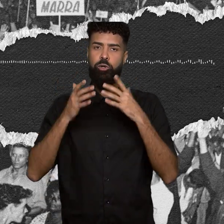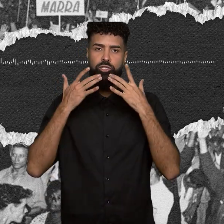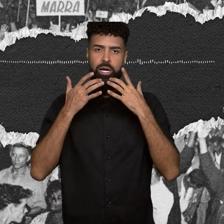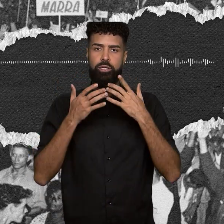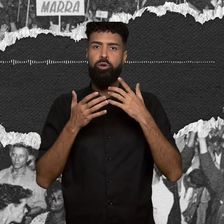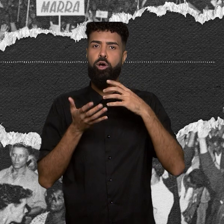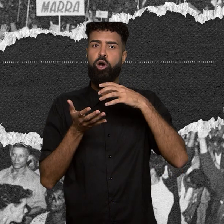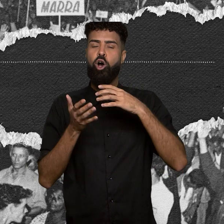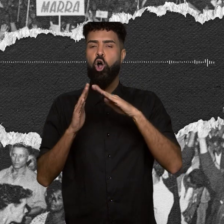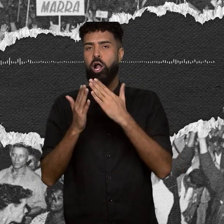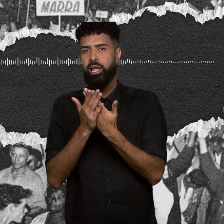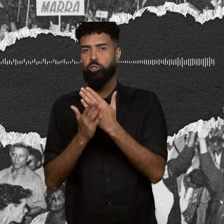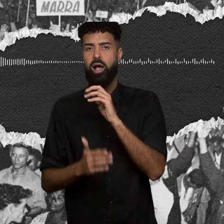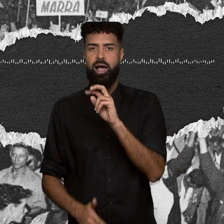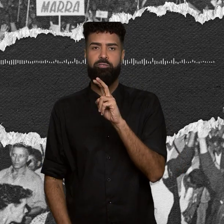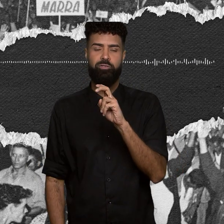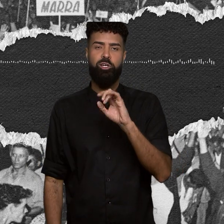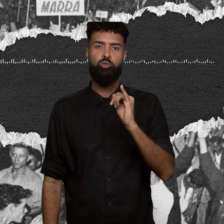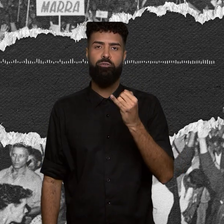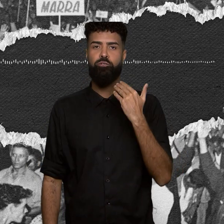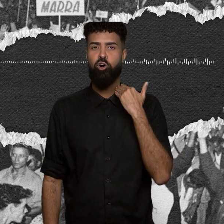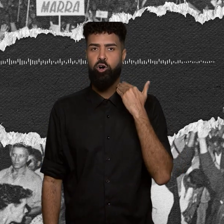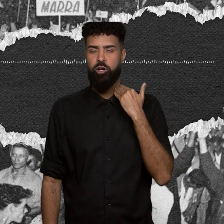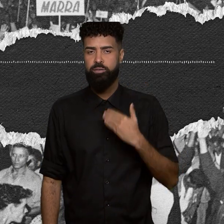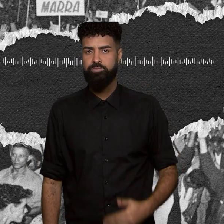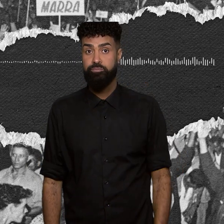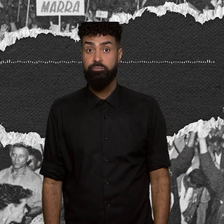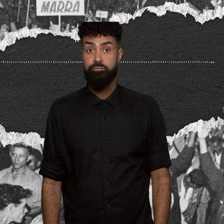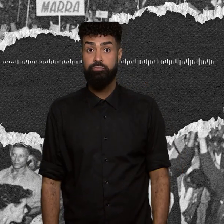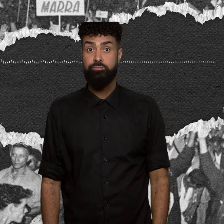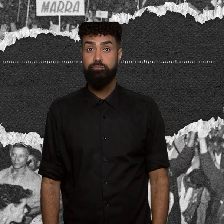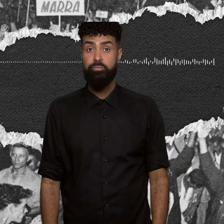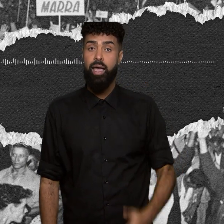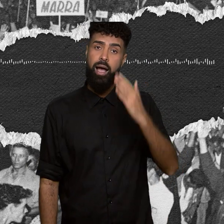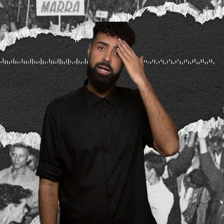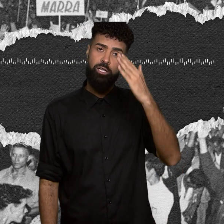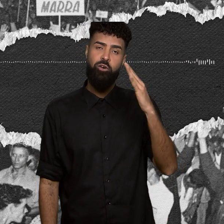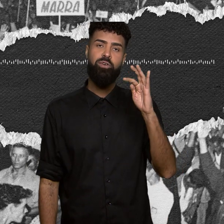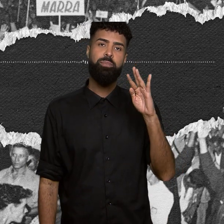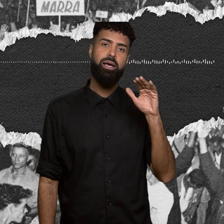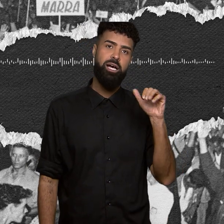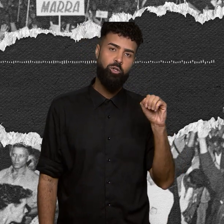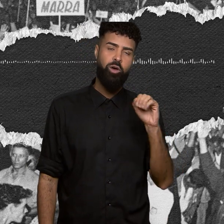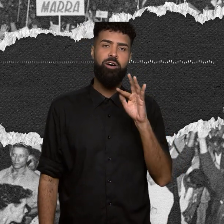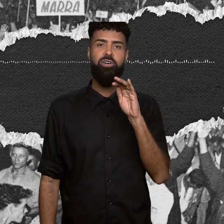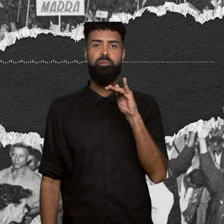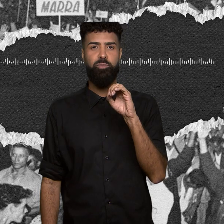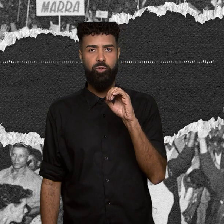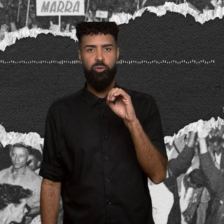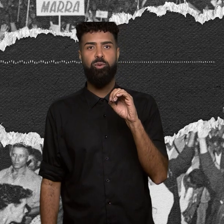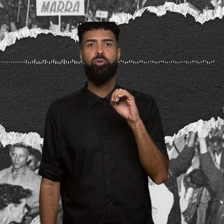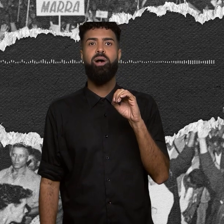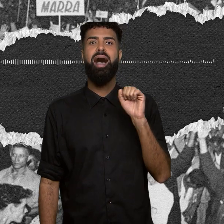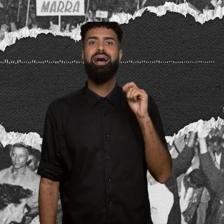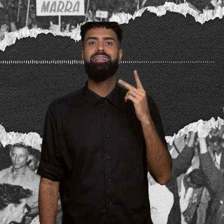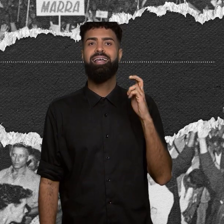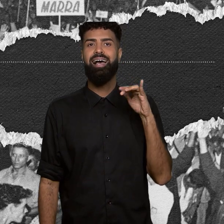Cave, de Juiz de Fora. Agradecemos a Fabiano Azevedo, Fábio Albuquerque e Adriana Ribeiro pela ajuda com contatos e informações.